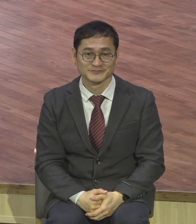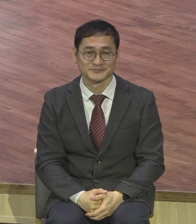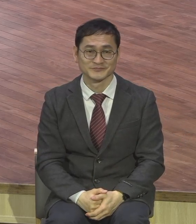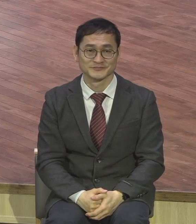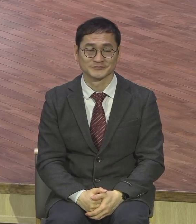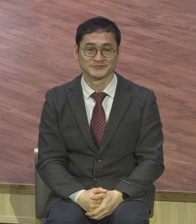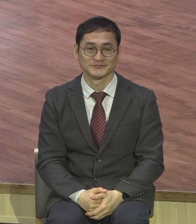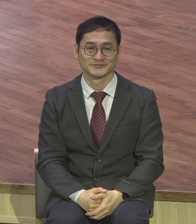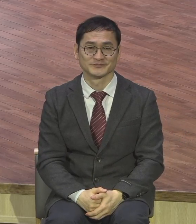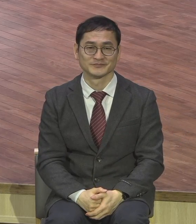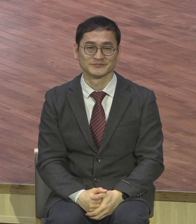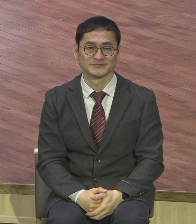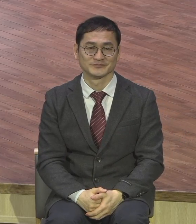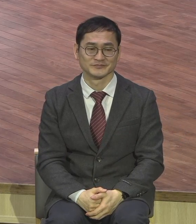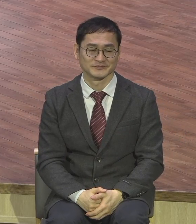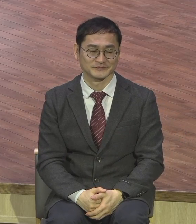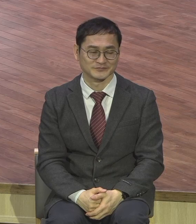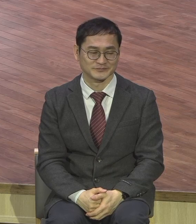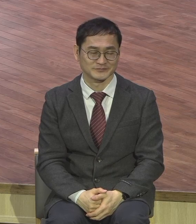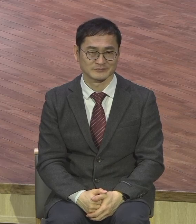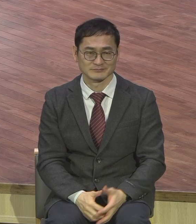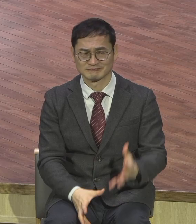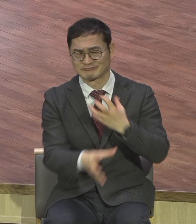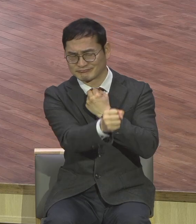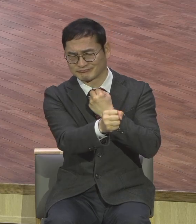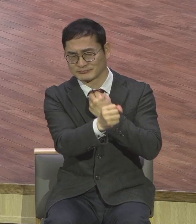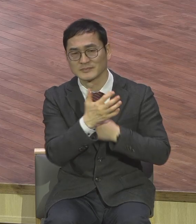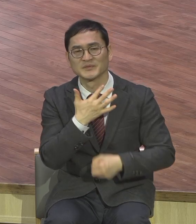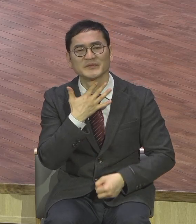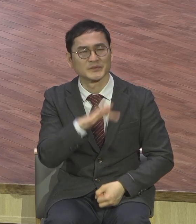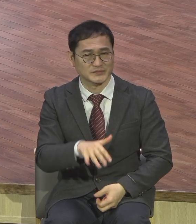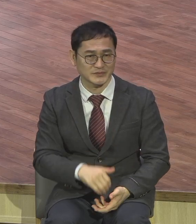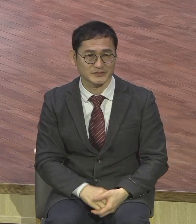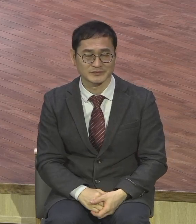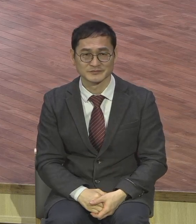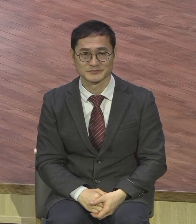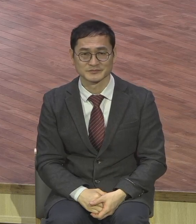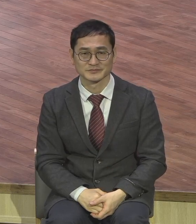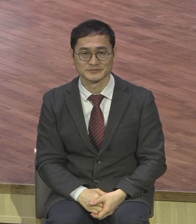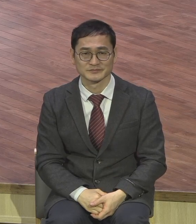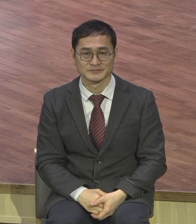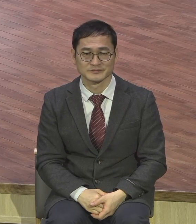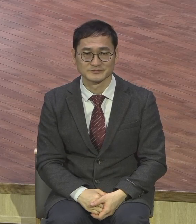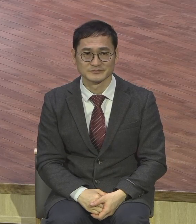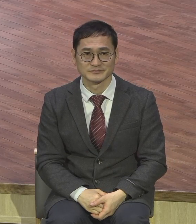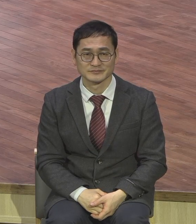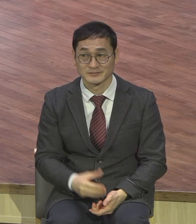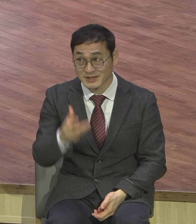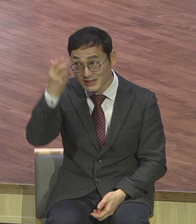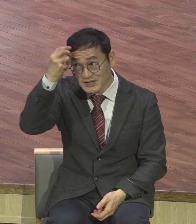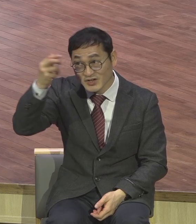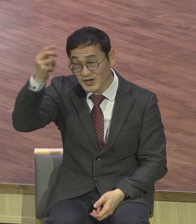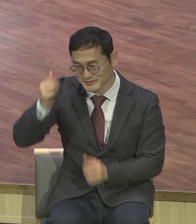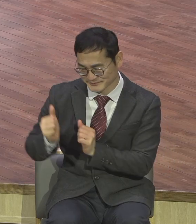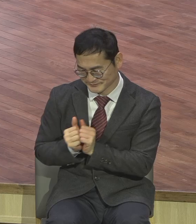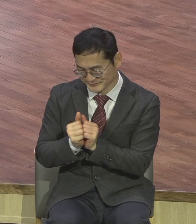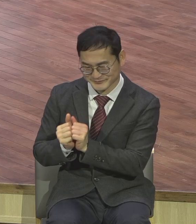멱살도 잡은 적이 없다니까 성령께서 도와주셨지요 어려서부터 어려서부터 지금